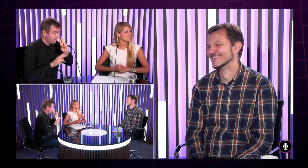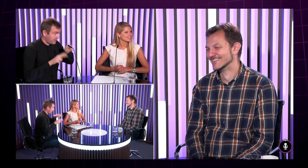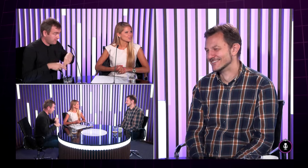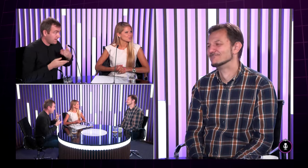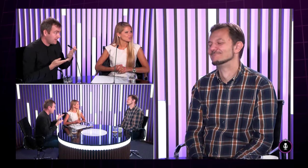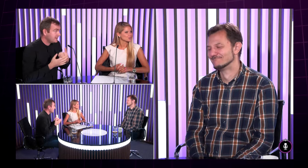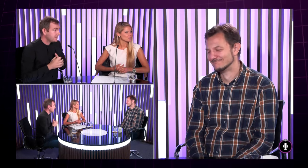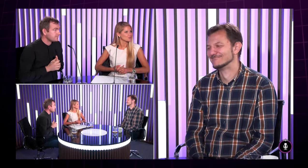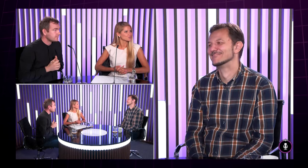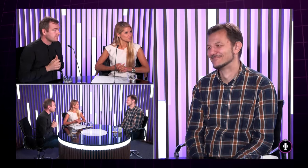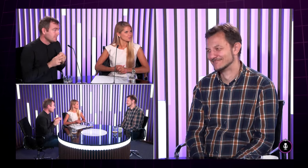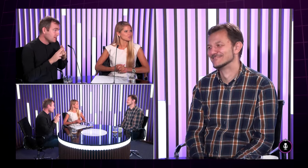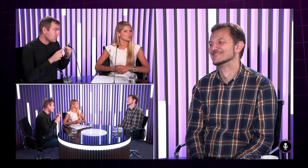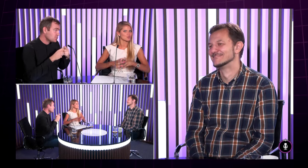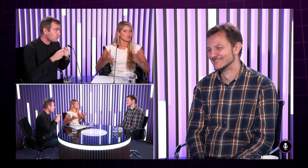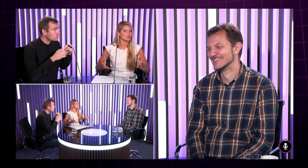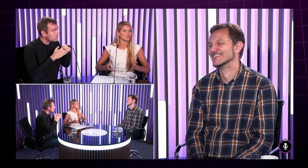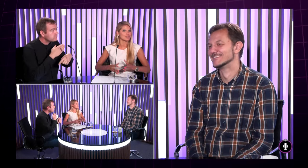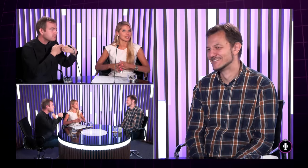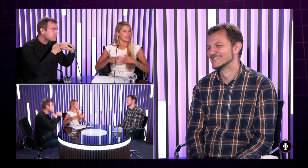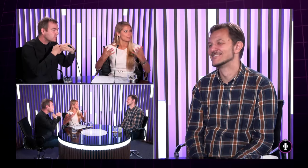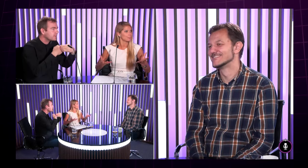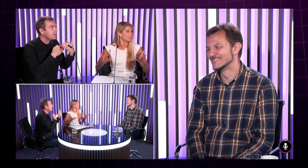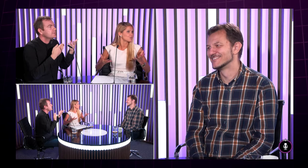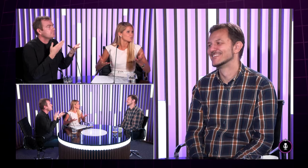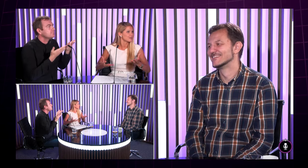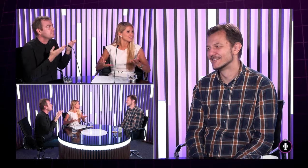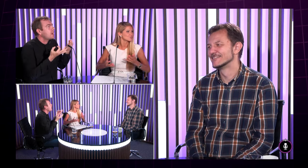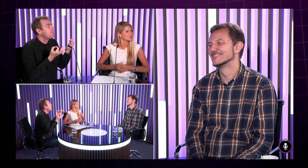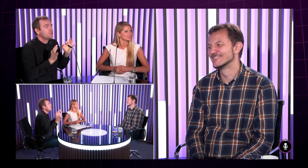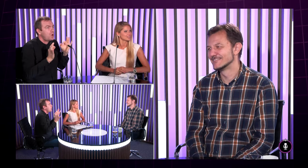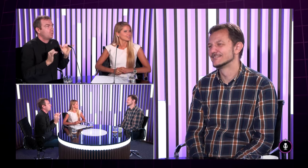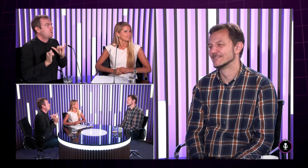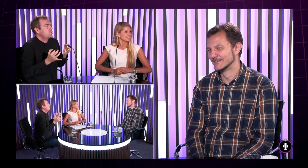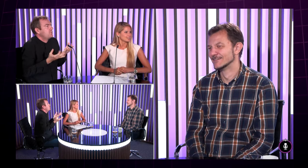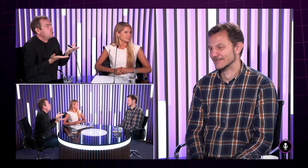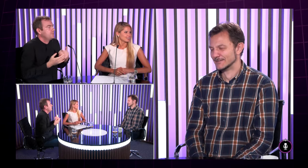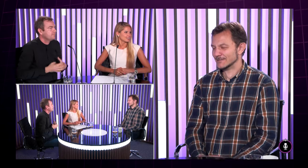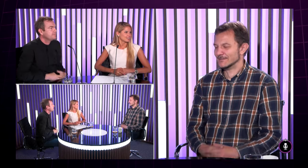vlastne že niečo k tomuto vášmu svetu že v čom možno vynikáte a prečo práve ten šport